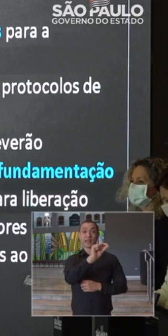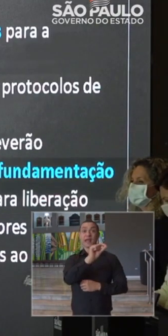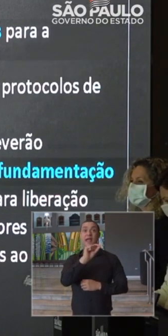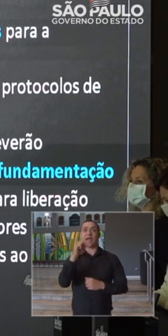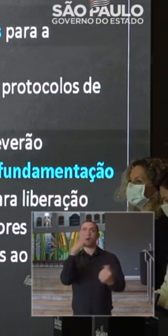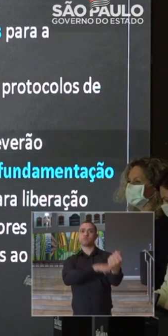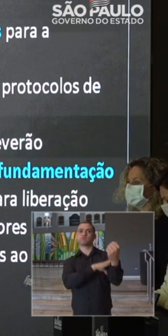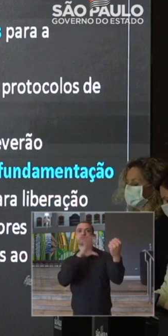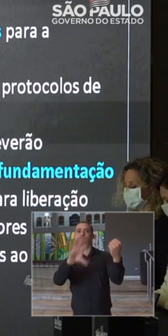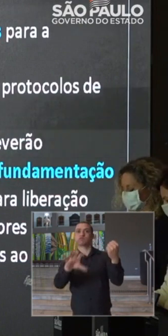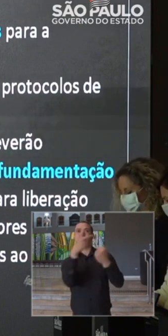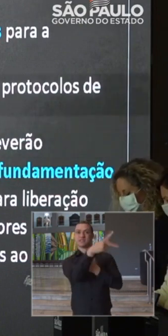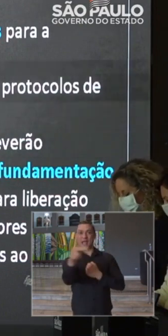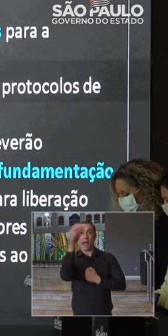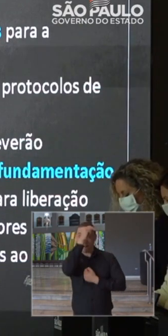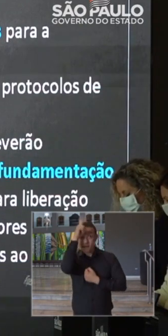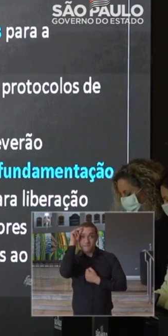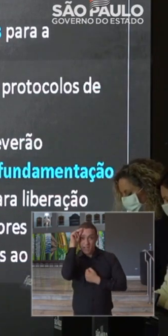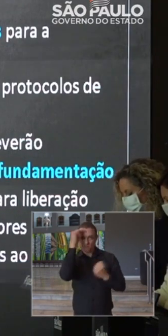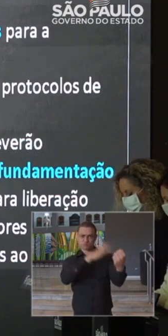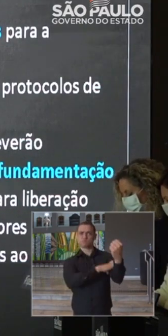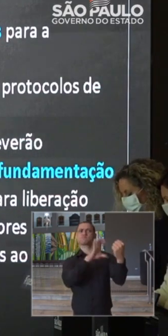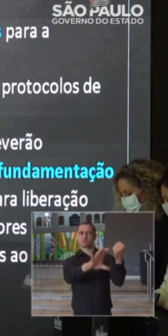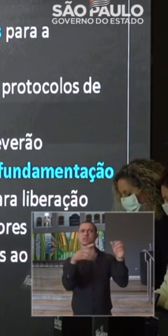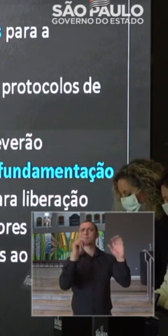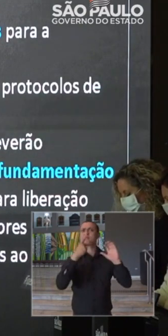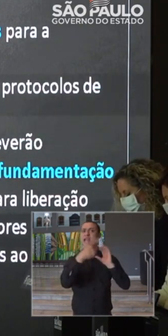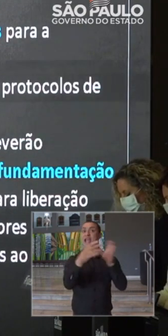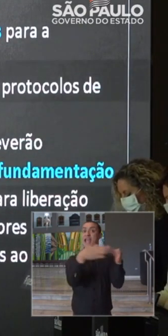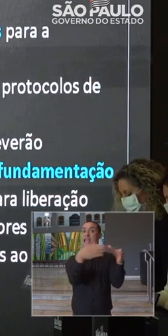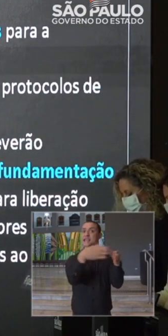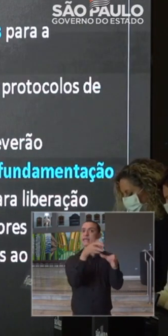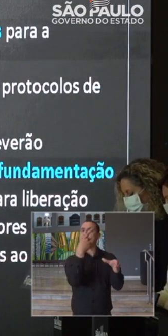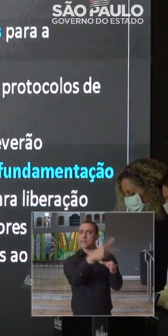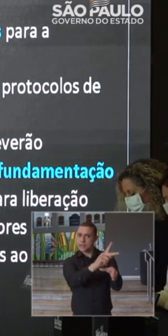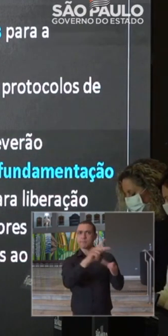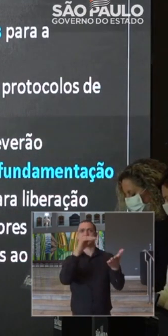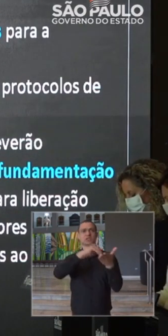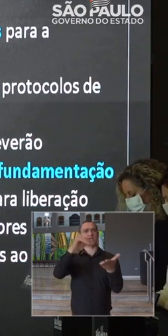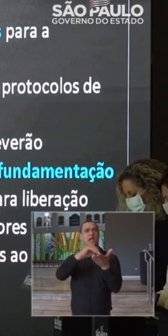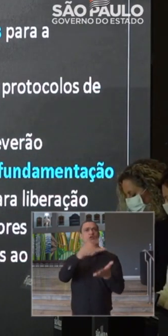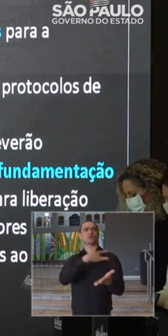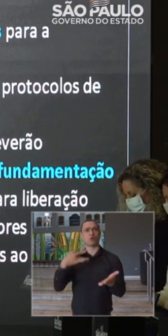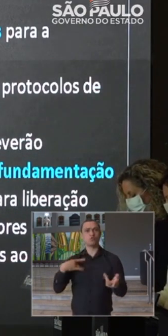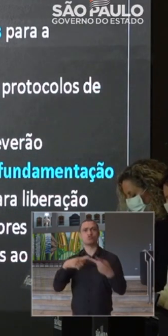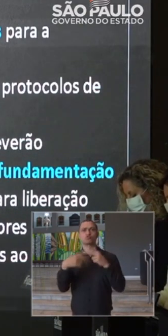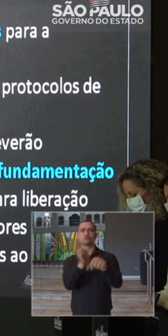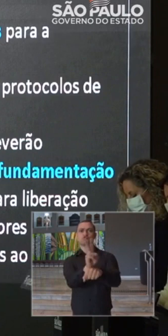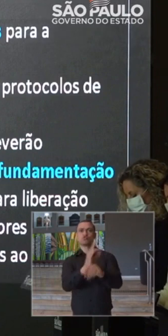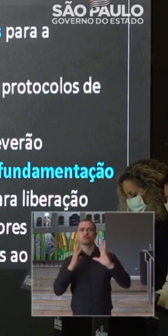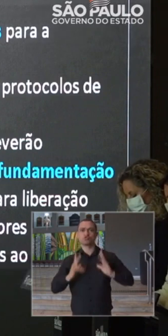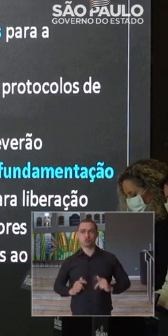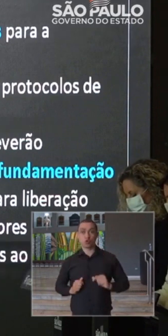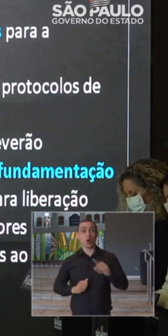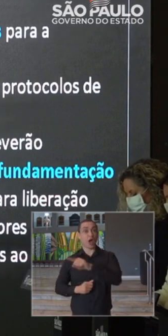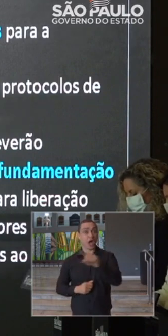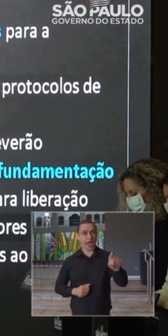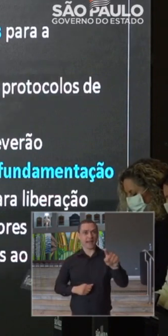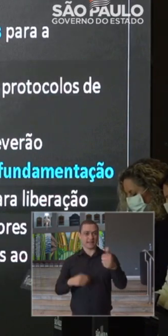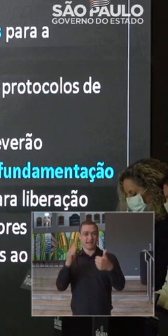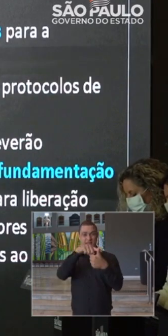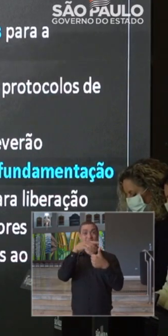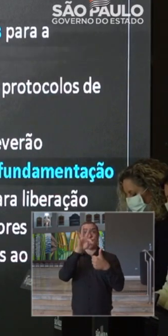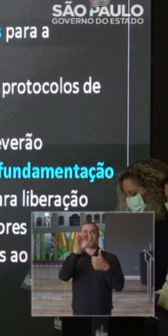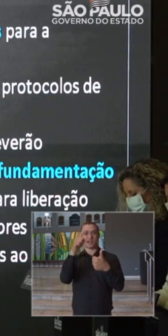empoderamento, não só para os prefeitos, mas para suas equipes, secretários de saúde, vigilância sanitária, que estão nas fases 2,